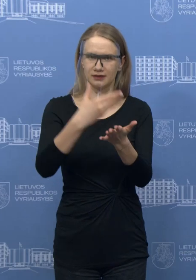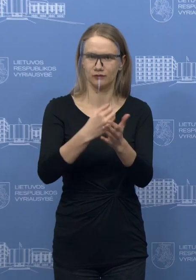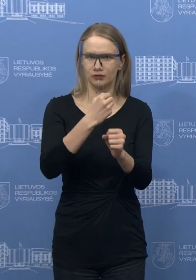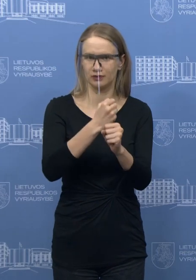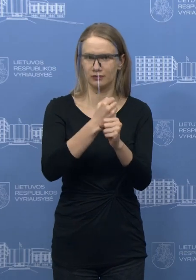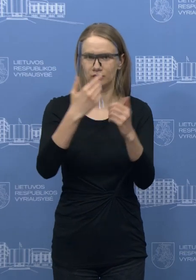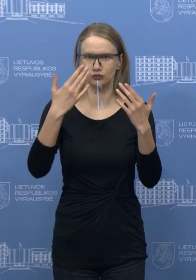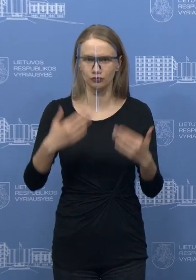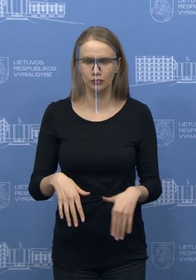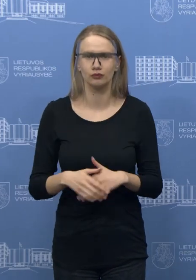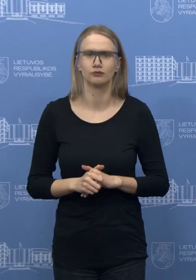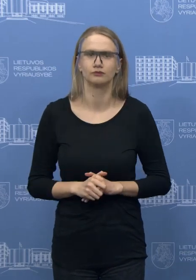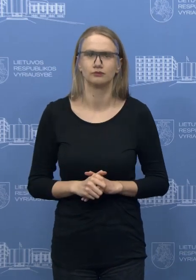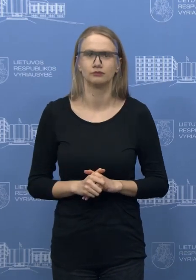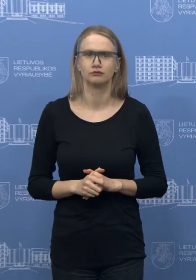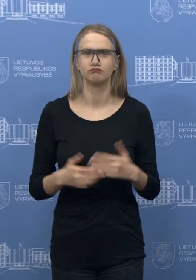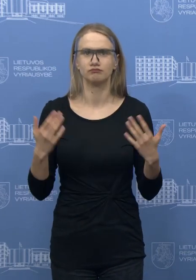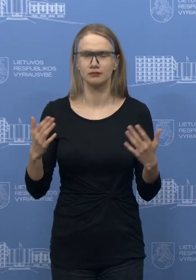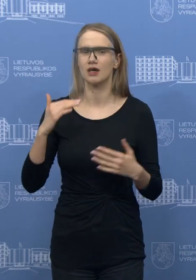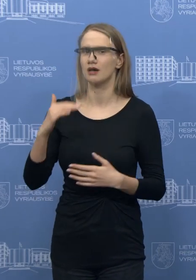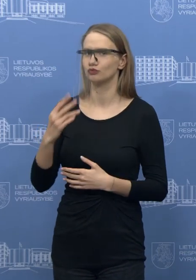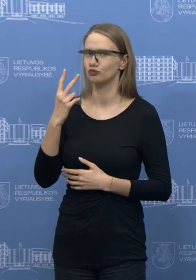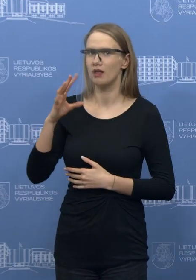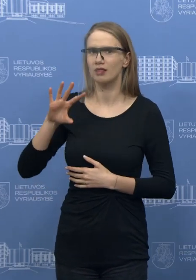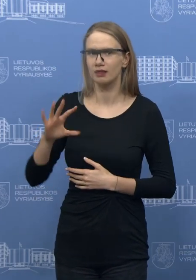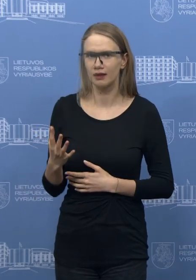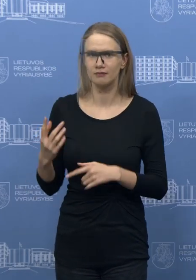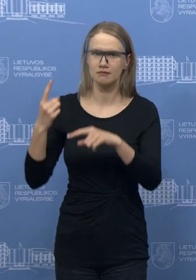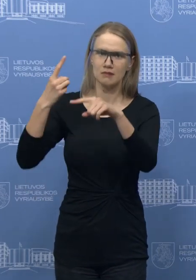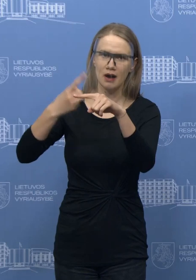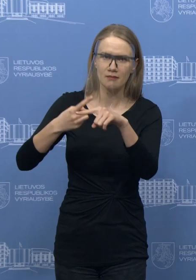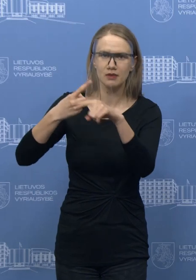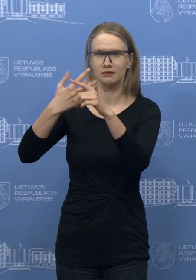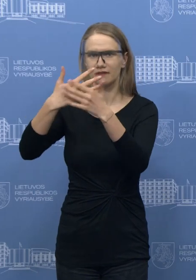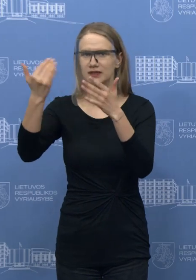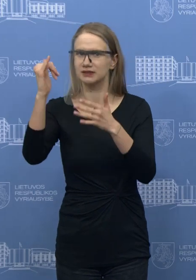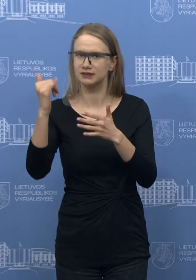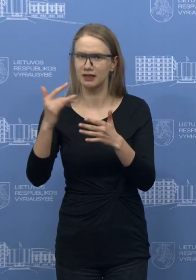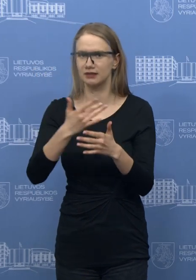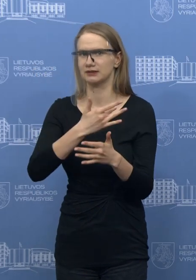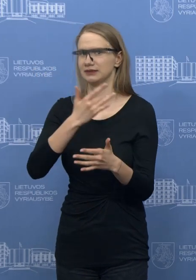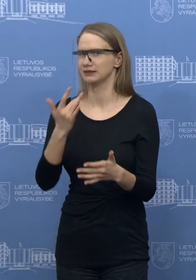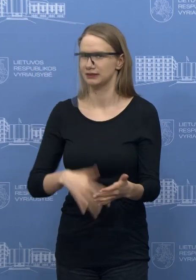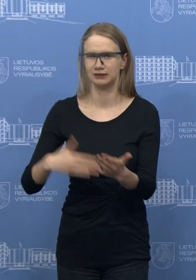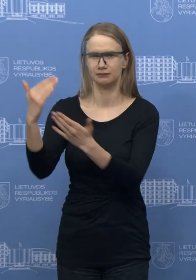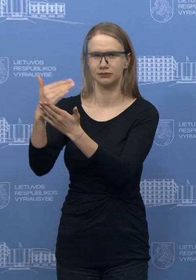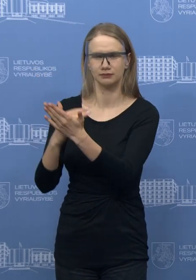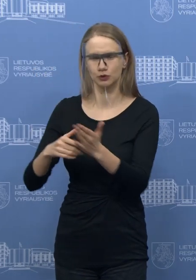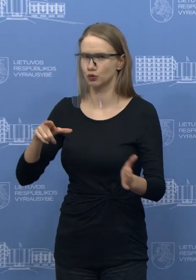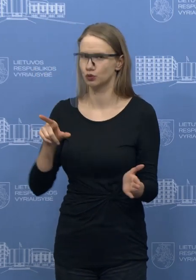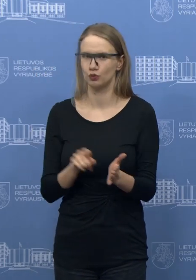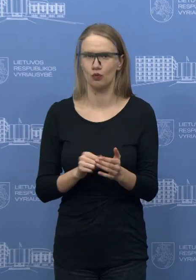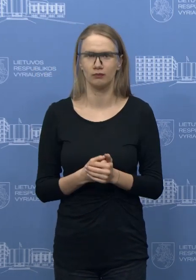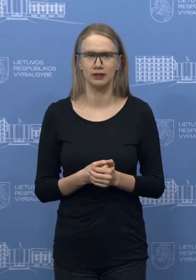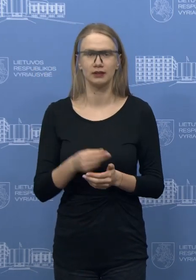savo paskirtį, ašku, atsižvelgianti į griežtas papildomas, labai griežtas sąlygas, susijusiasi su saugumu tiek